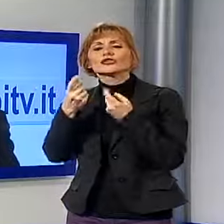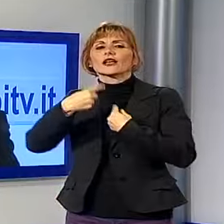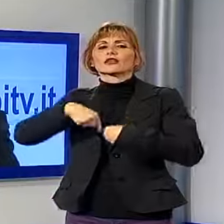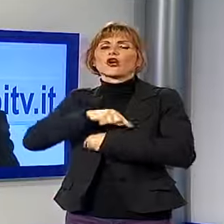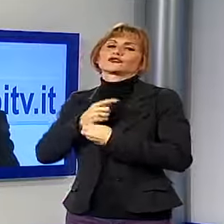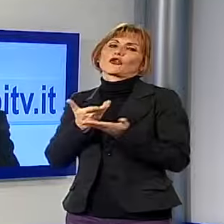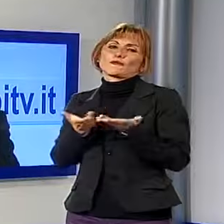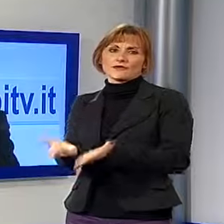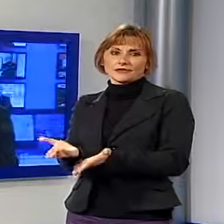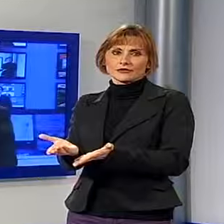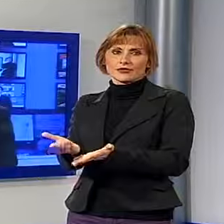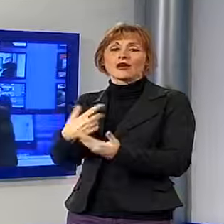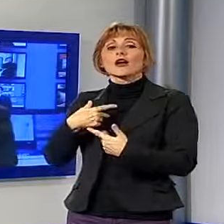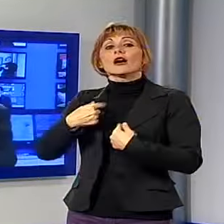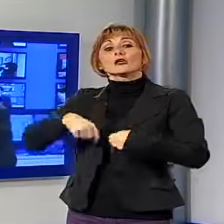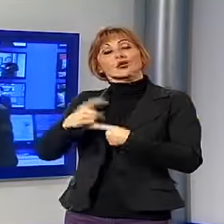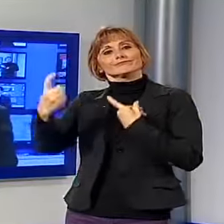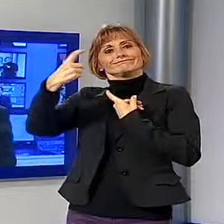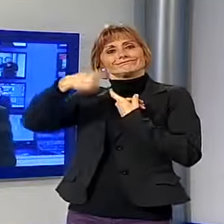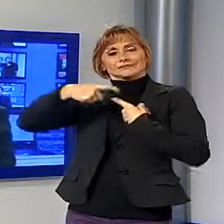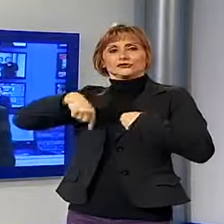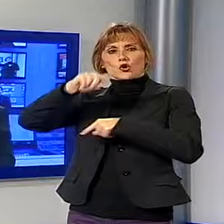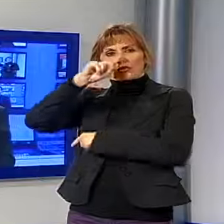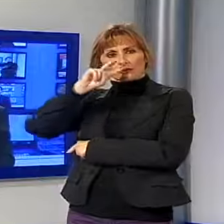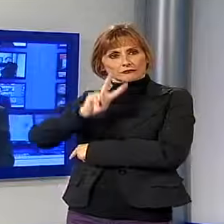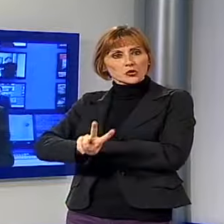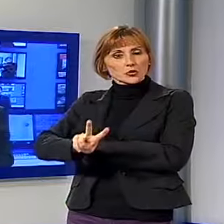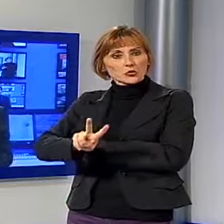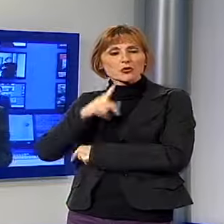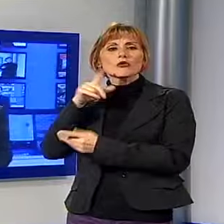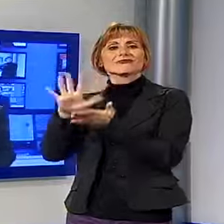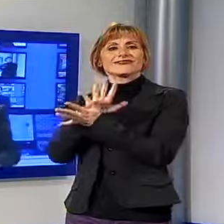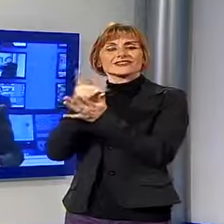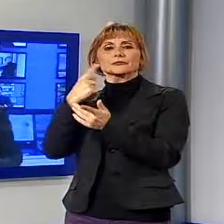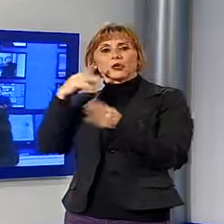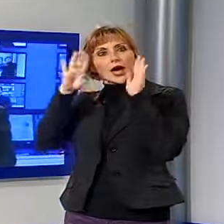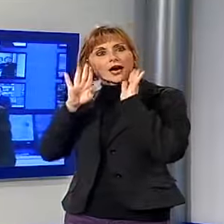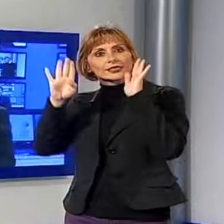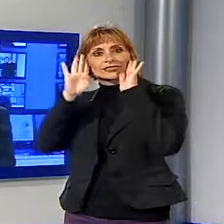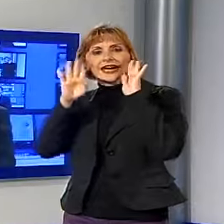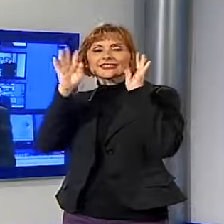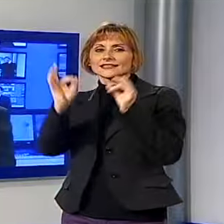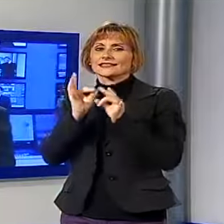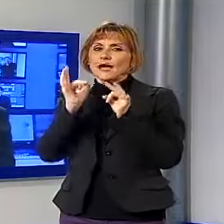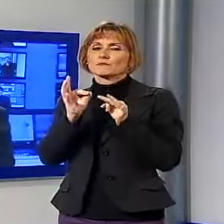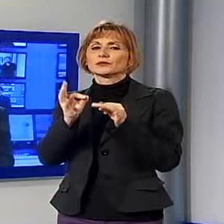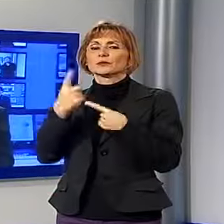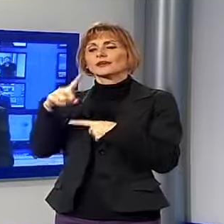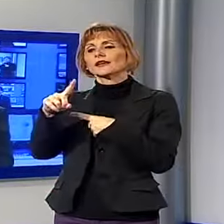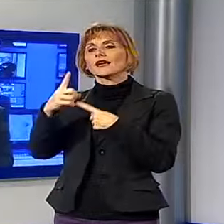Noi TV come media partner della manifestazione, ma soprattutto attenta agli eventi più importanti che si svolgono